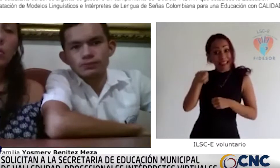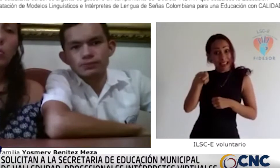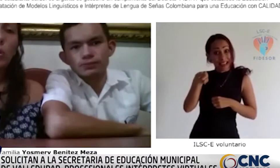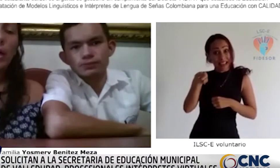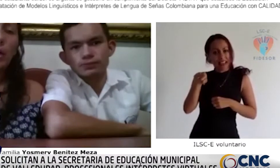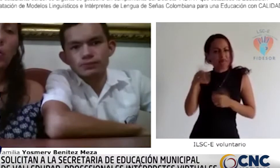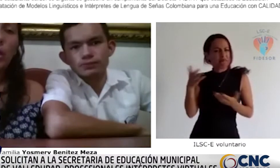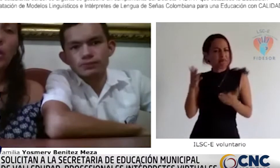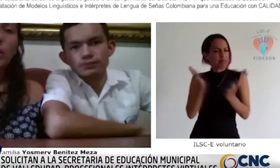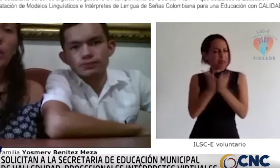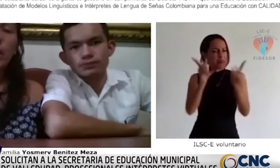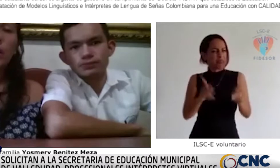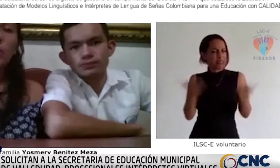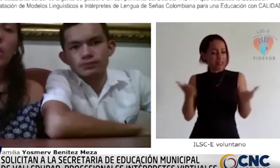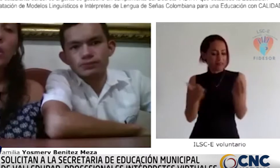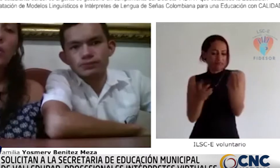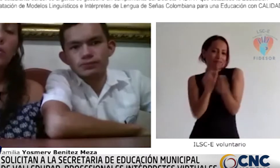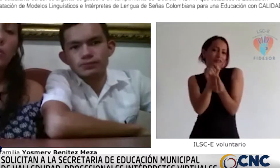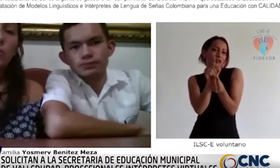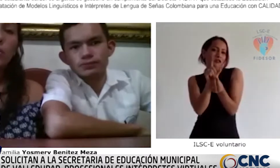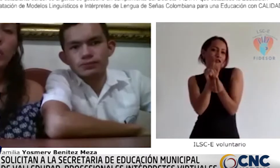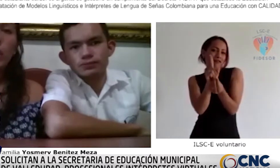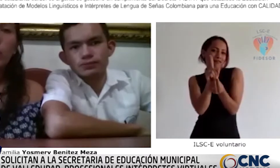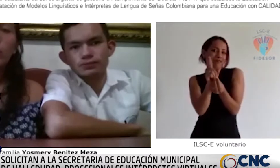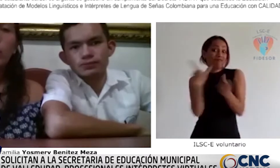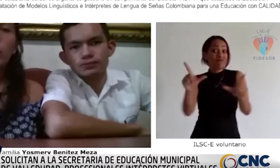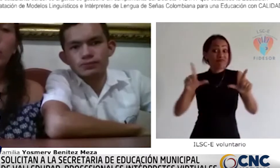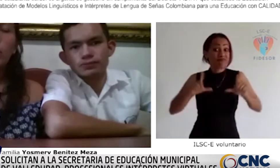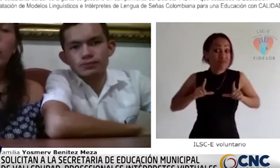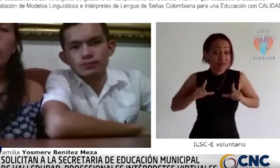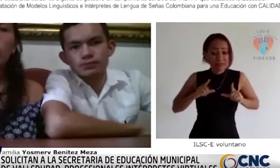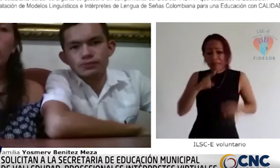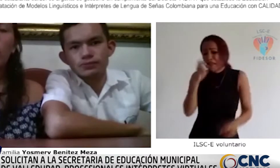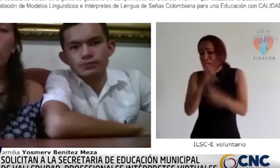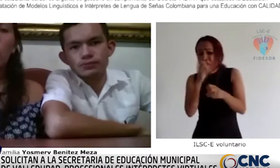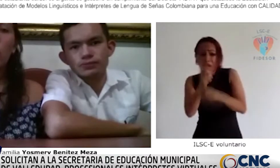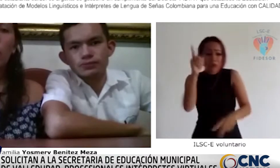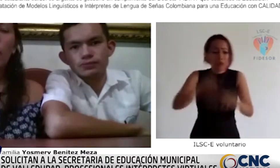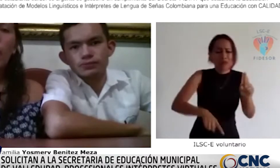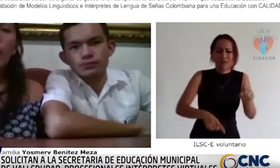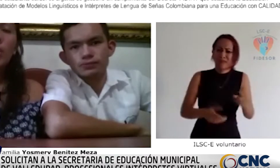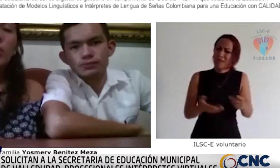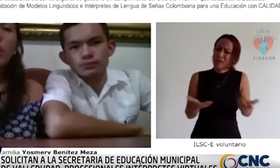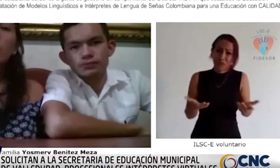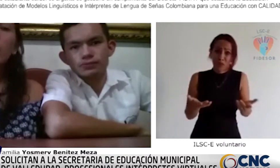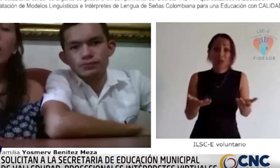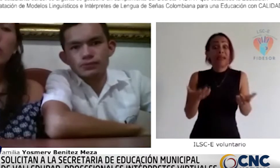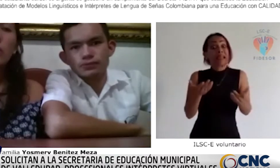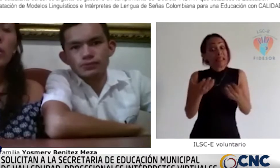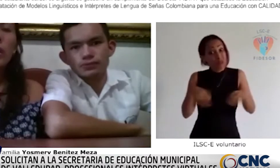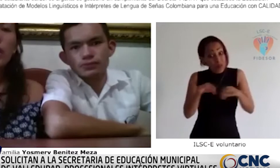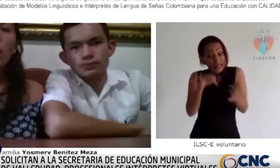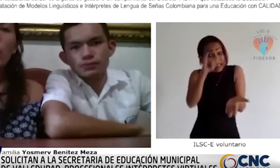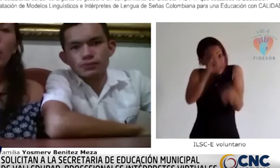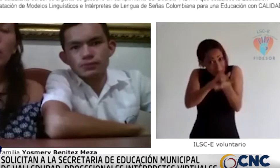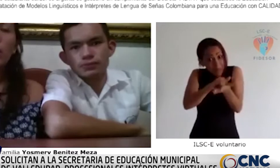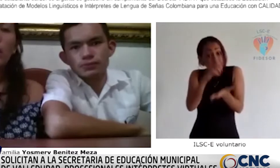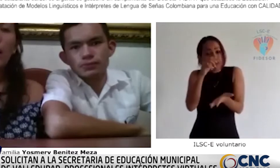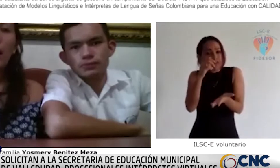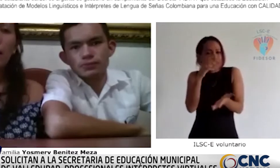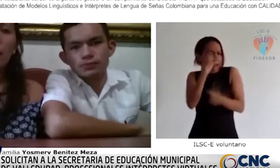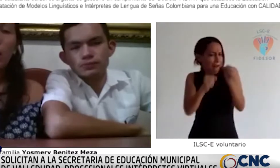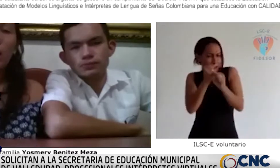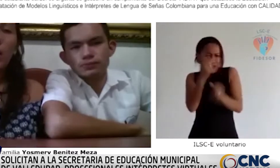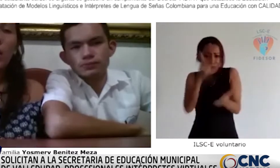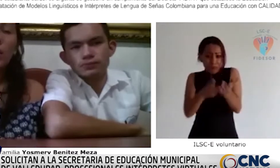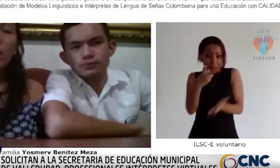se nos va a graduar este año y nosotros no queremos que nuestros niños no se gradúen. Es que esto no es desde ahora, esto es